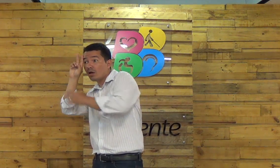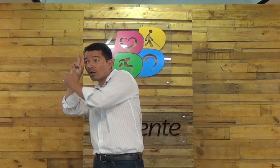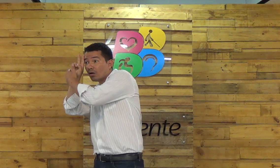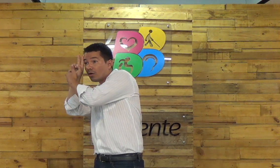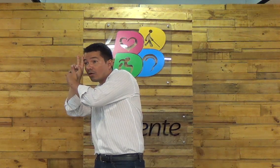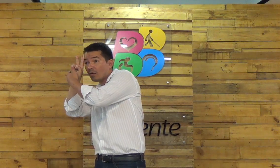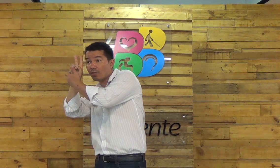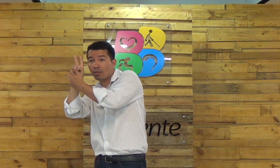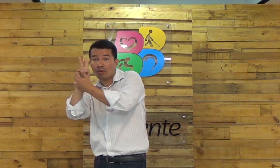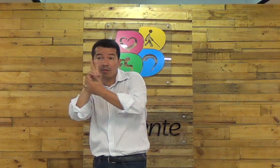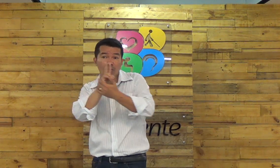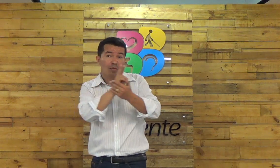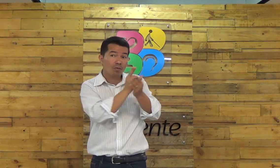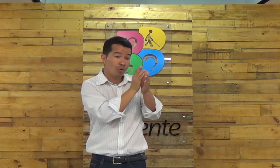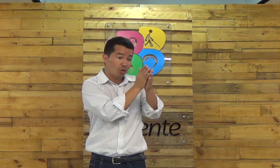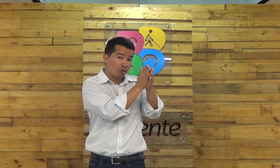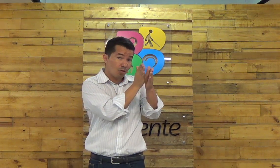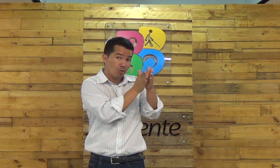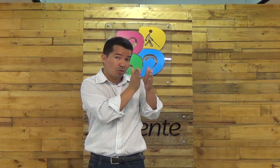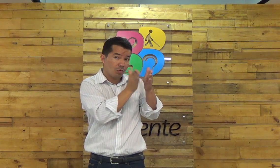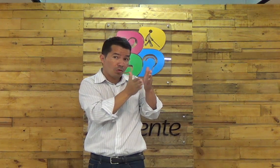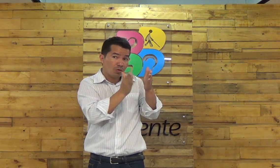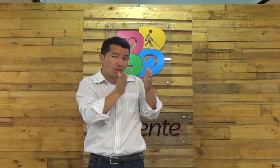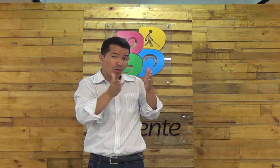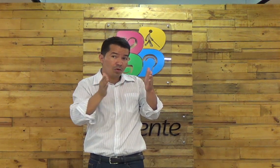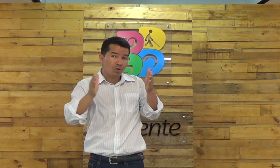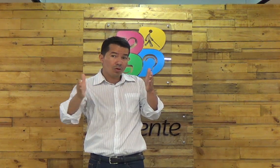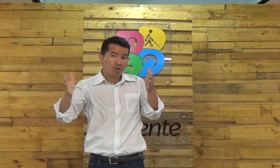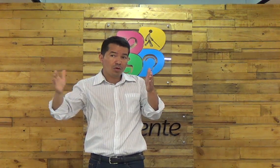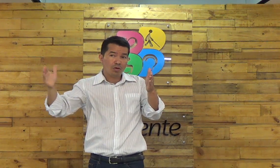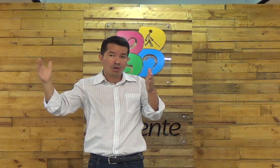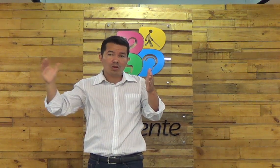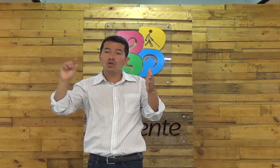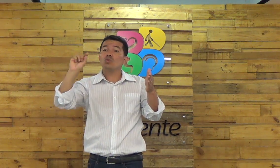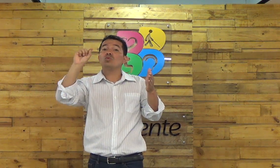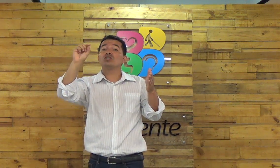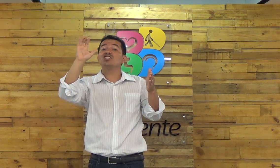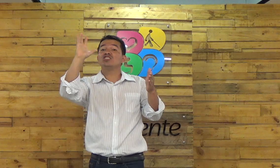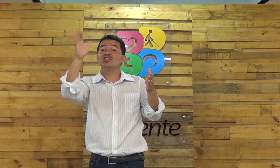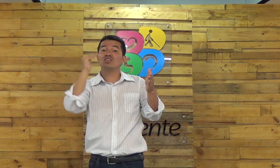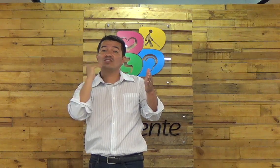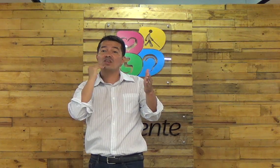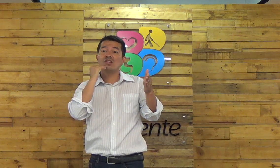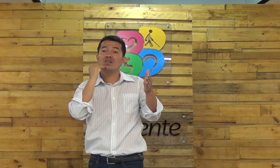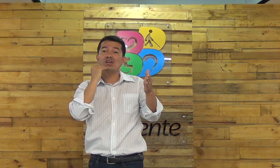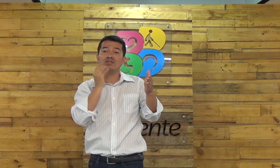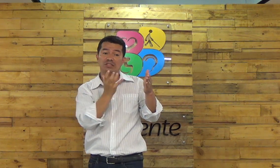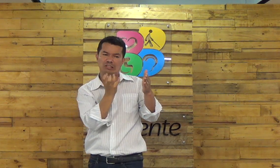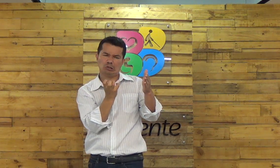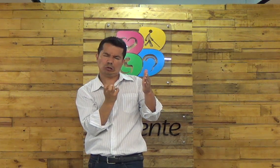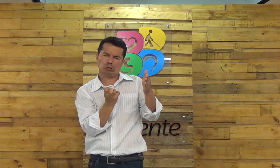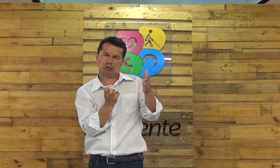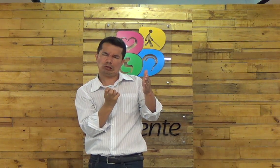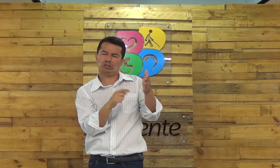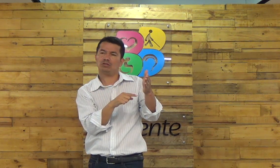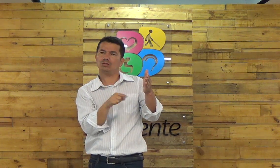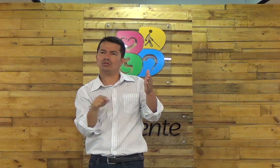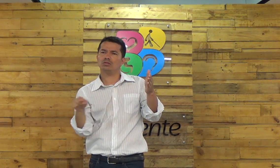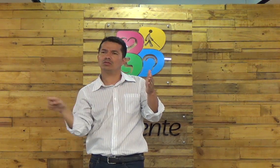se você tem a sua história de vida você lembra como aconteceu você tem as suas lembranças e de repente